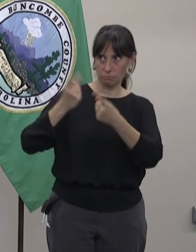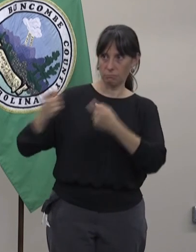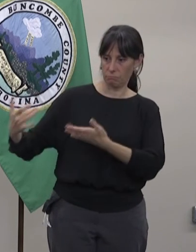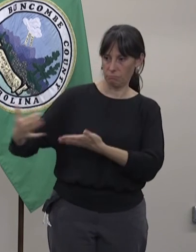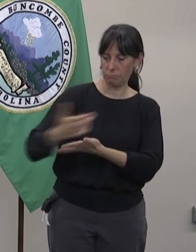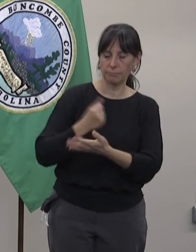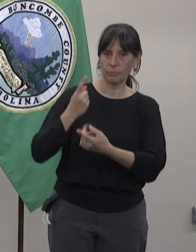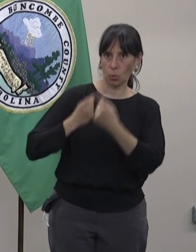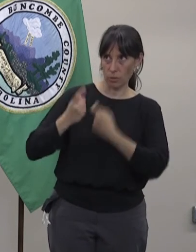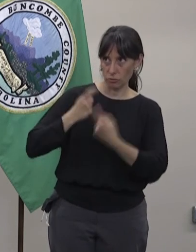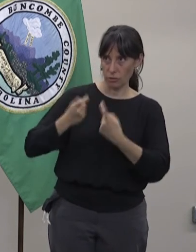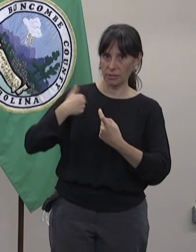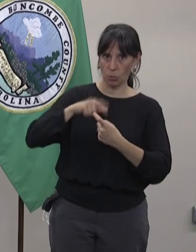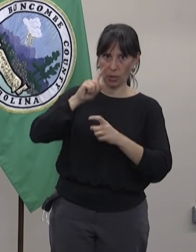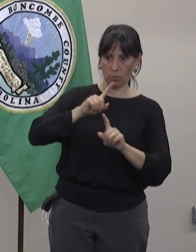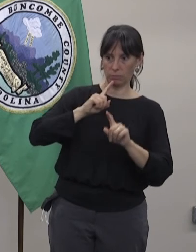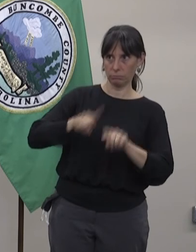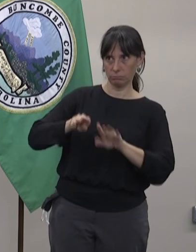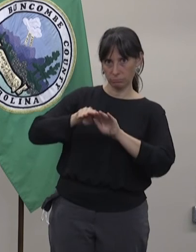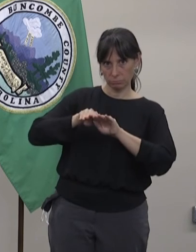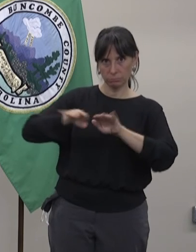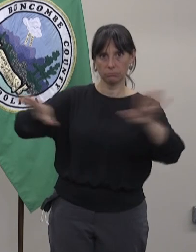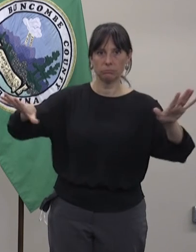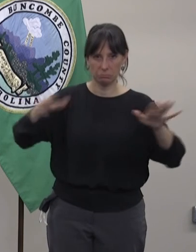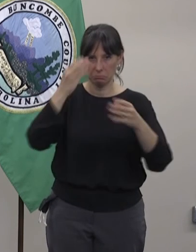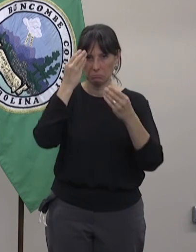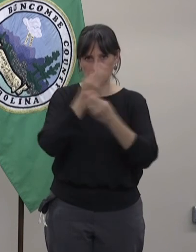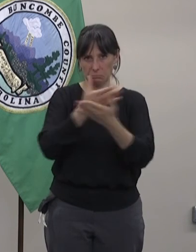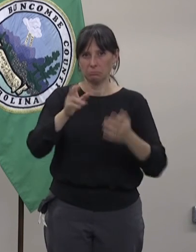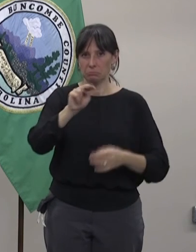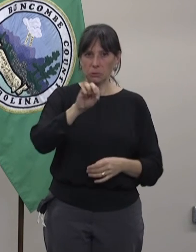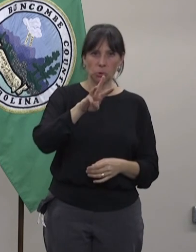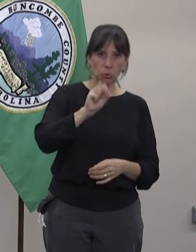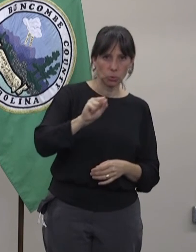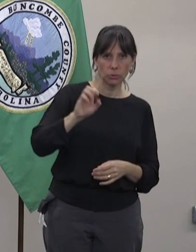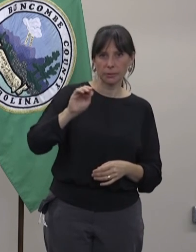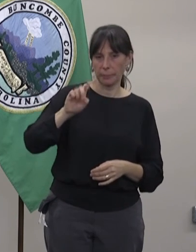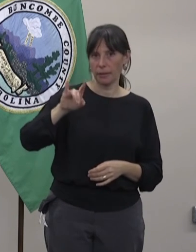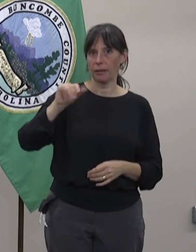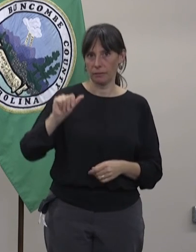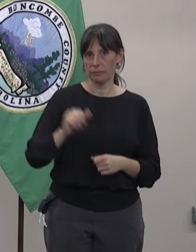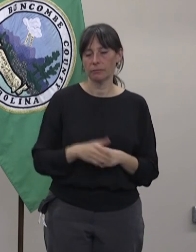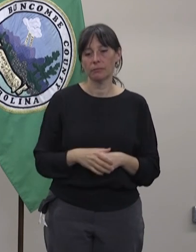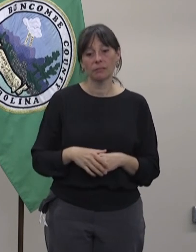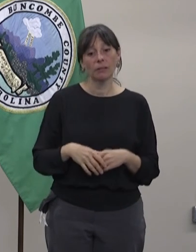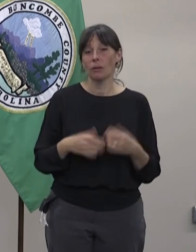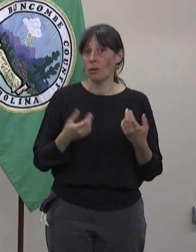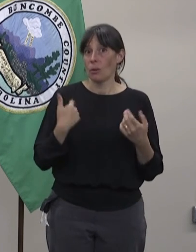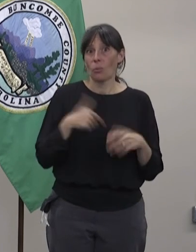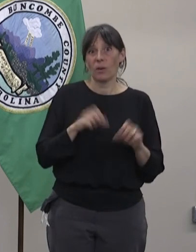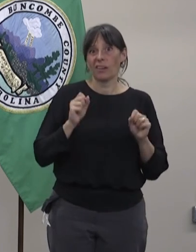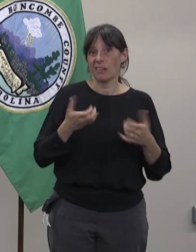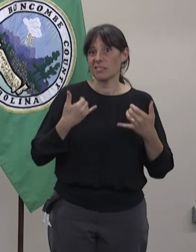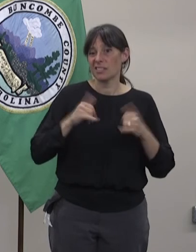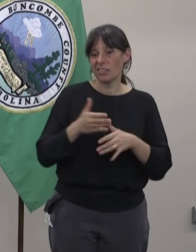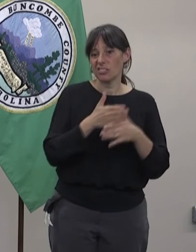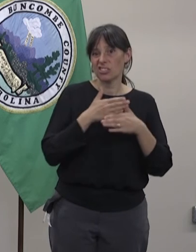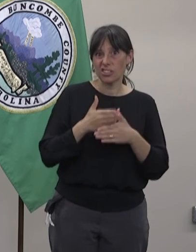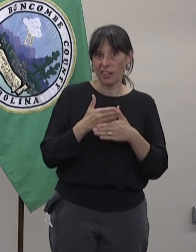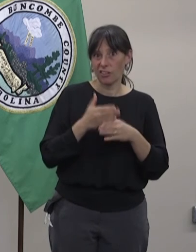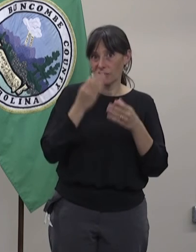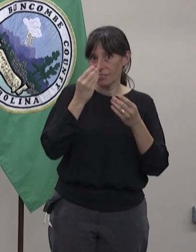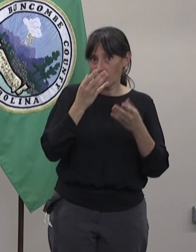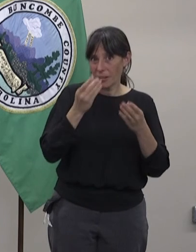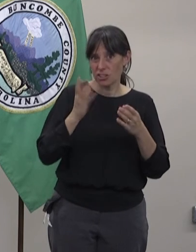pasan el primero y tercer martes de todo el mes a las tres. Y en las semanas